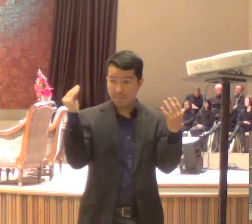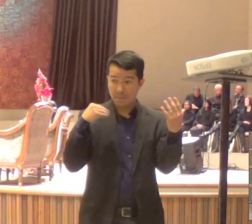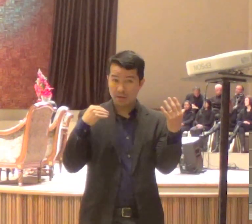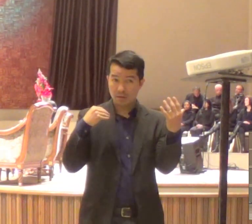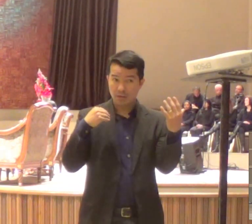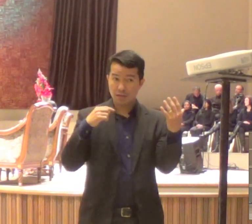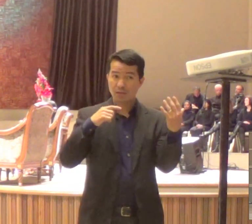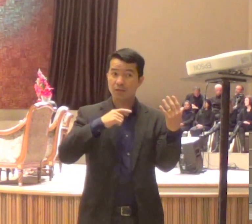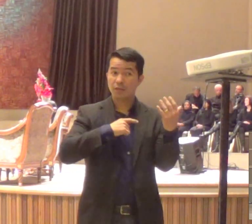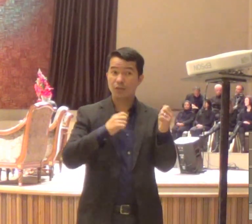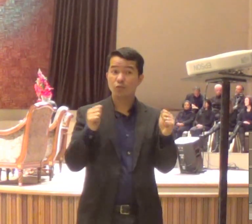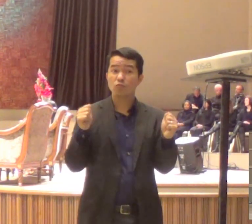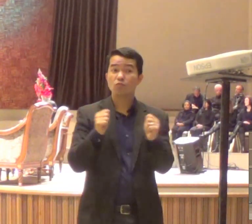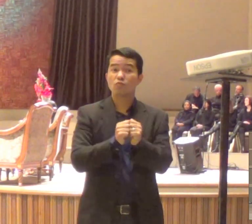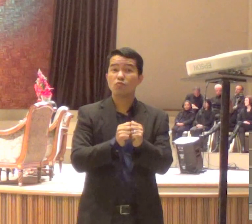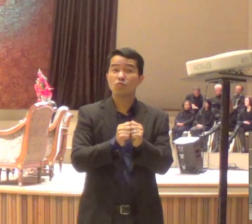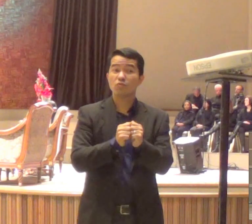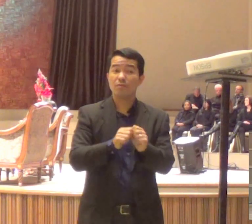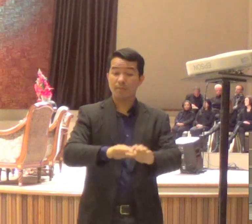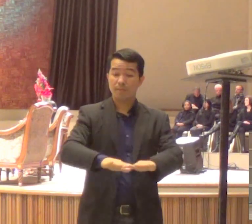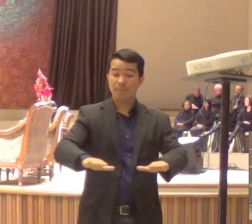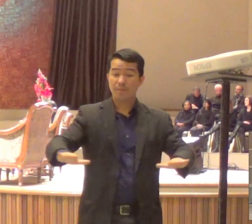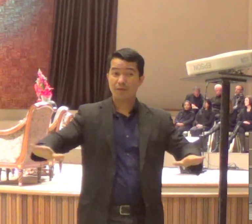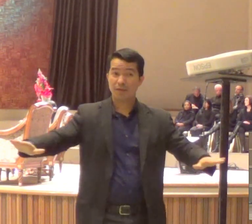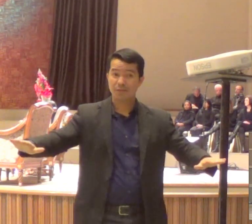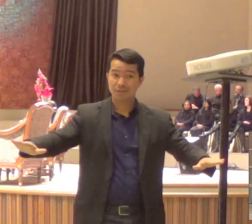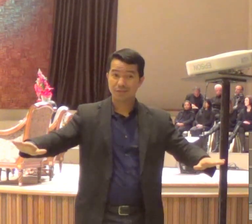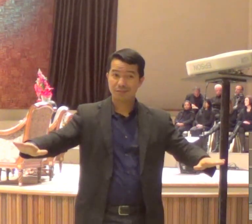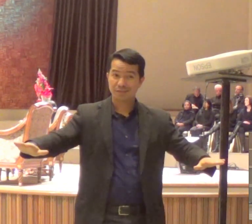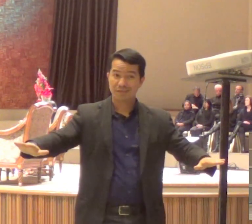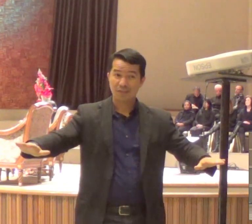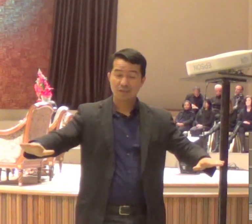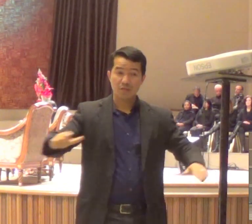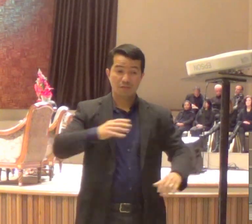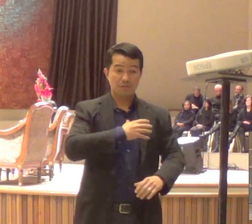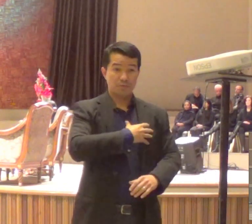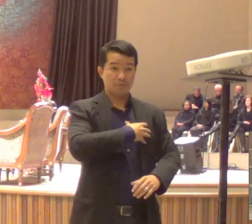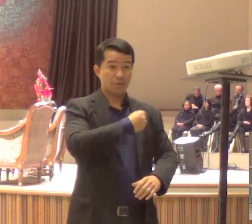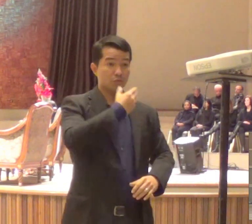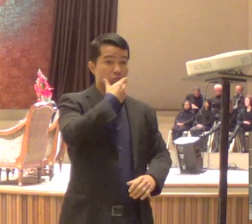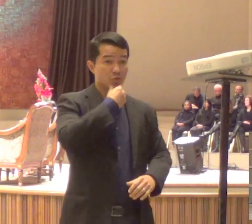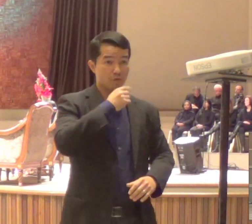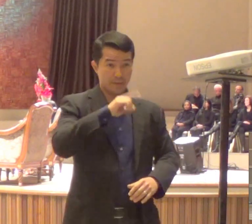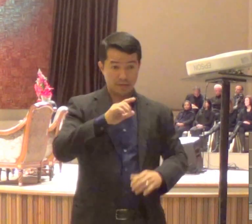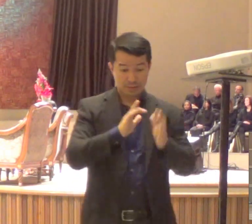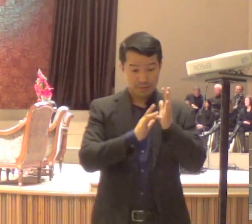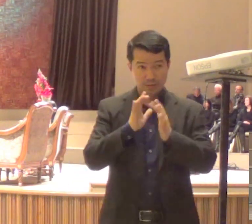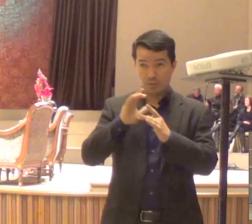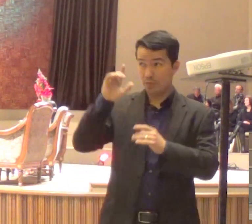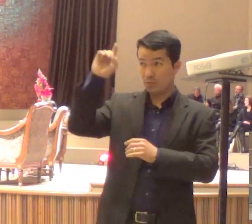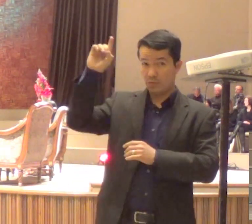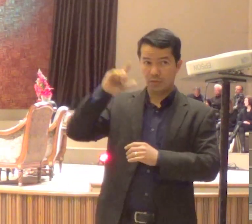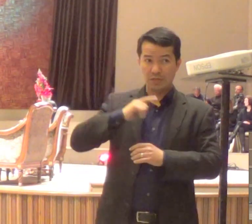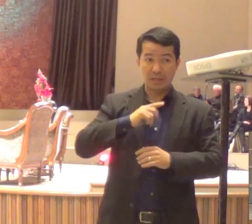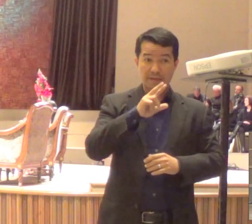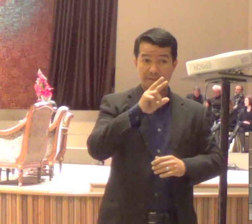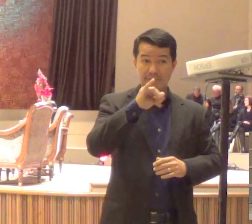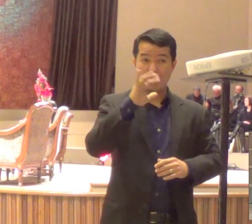minha sobre a mesa. O filho do homem vai como foi determinados, mas